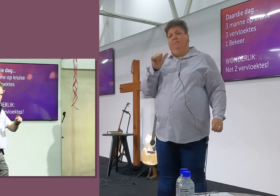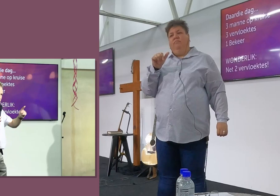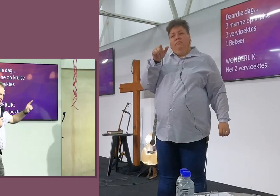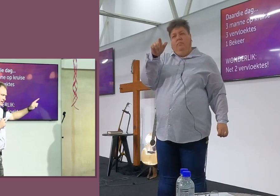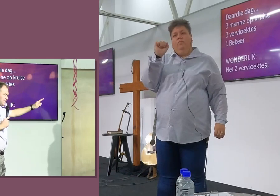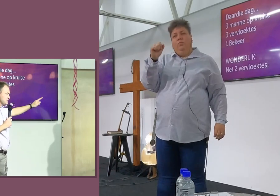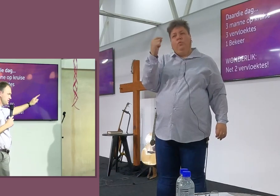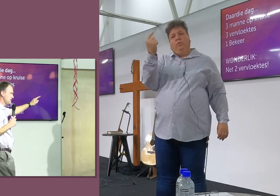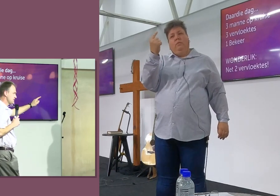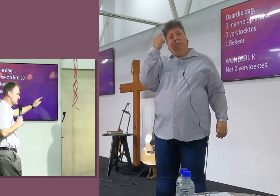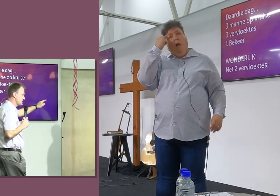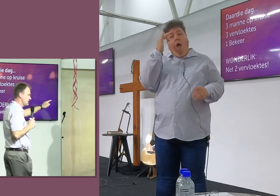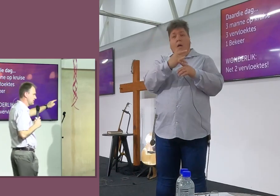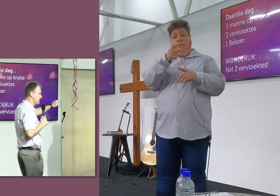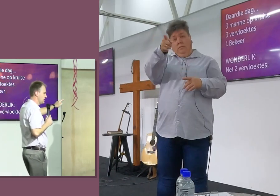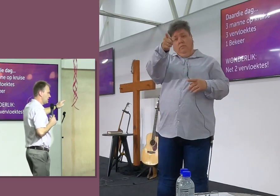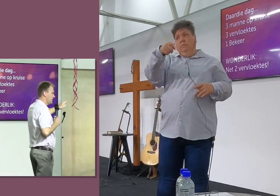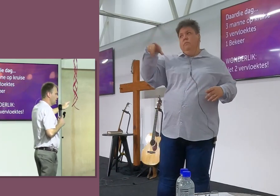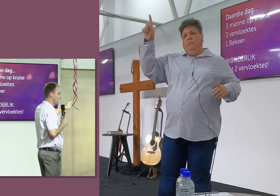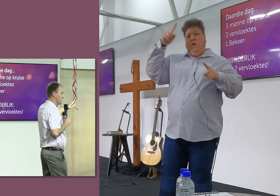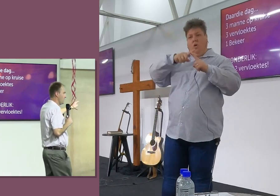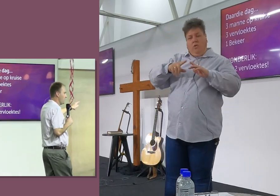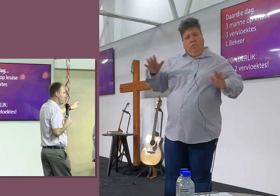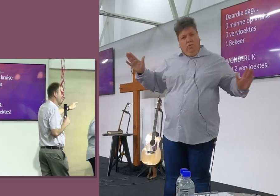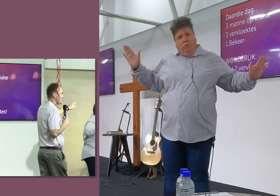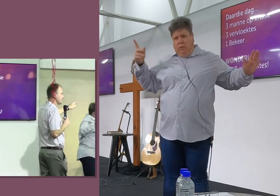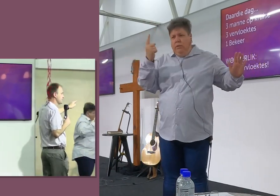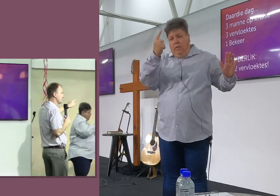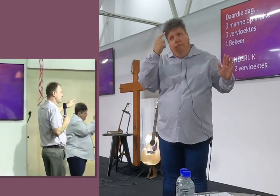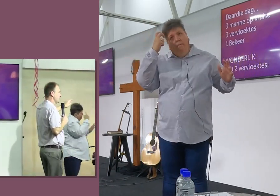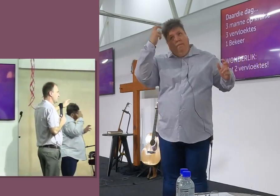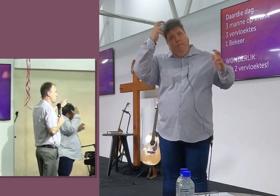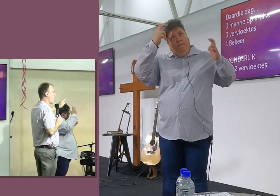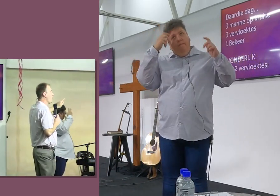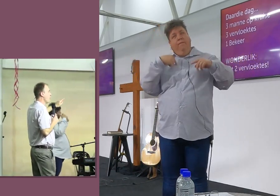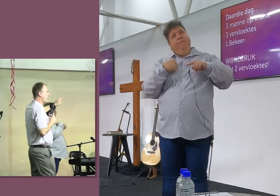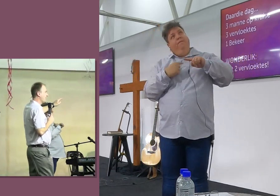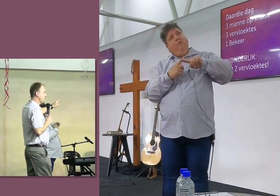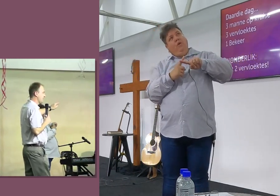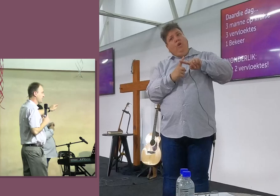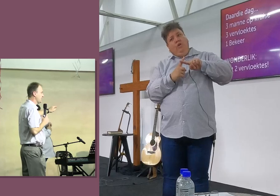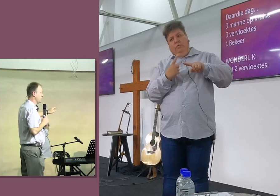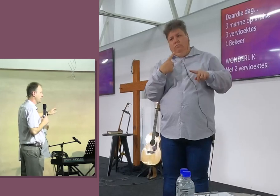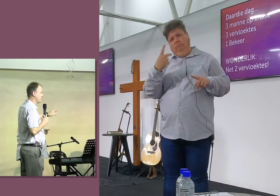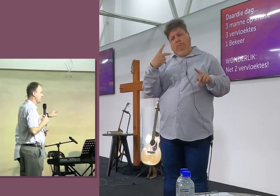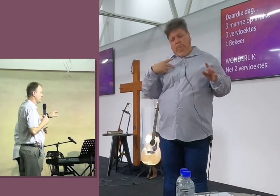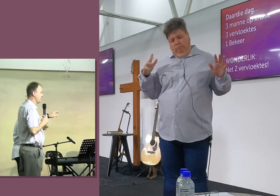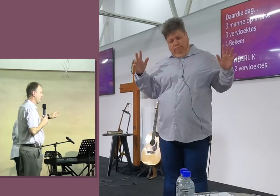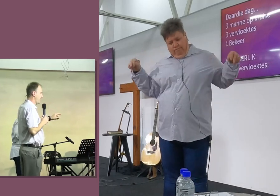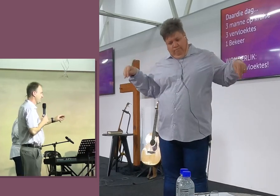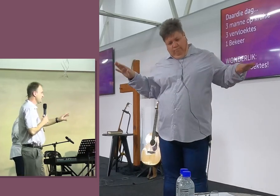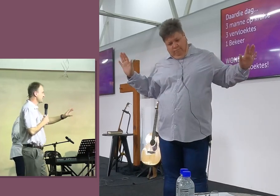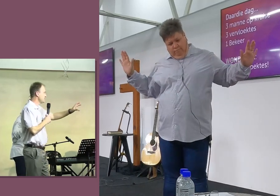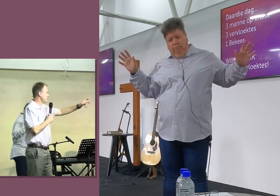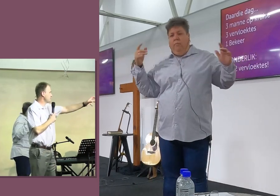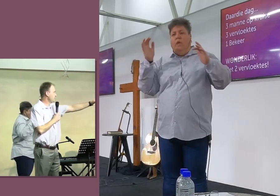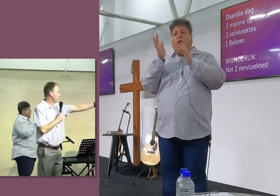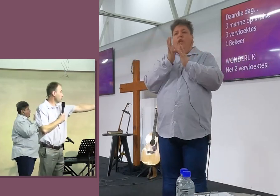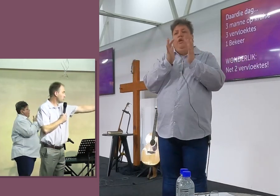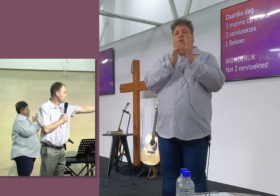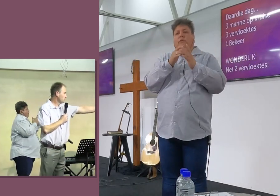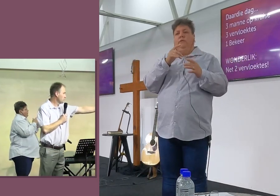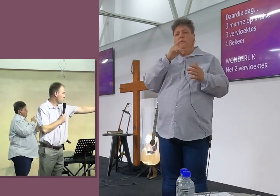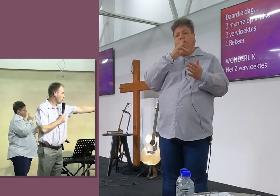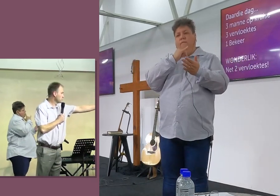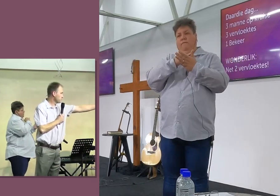jouself aan die kruis van Jesus sien. En denk, daar hang ek en jy. En Jesus neem die